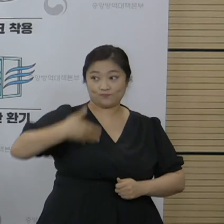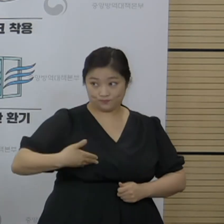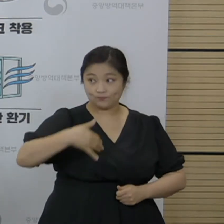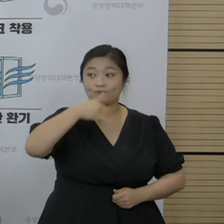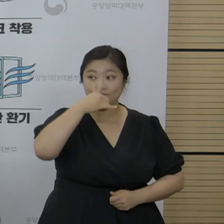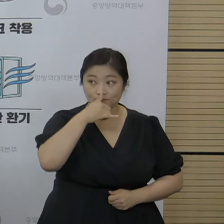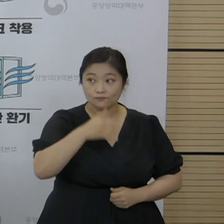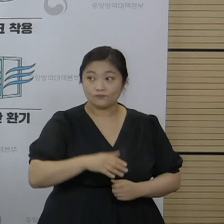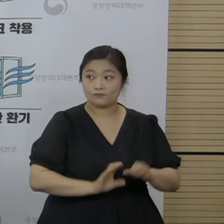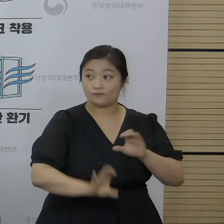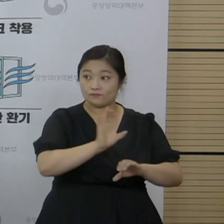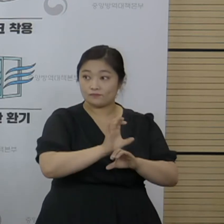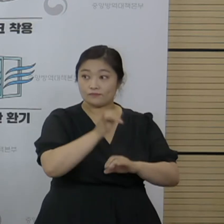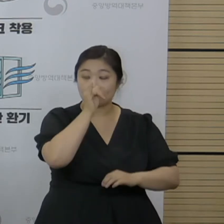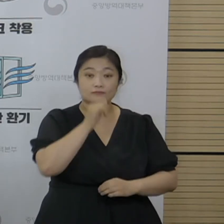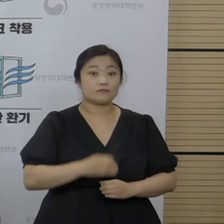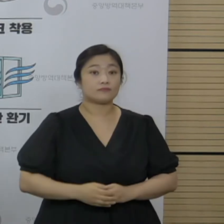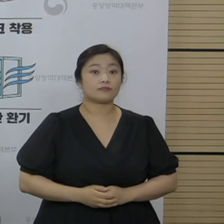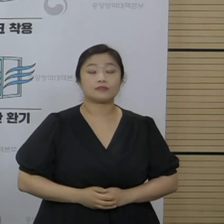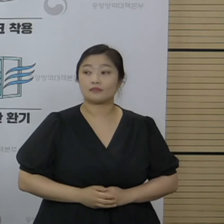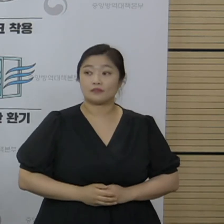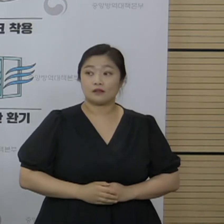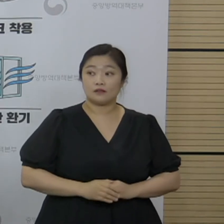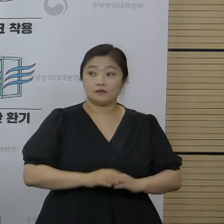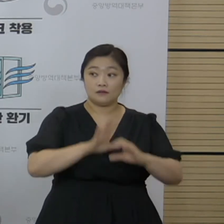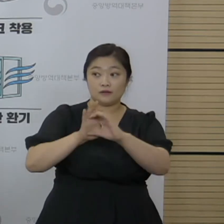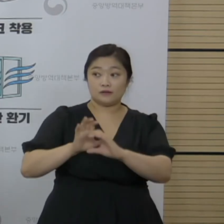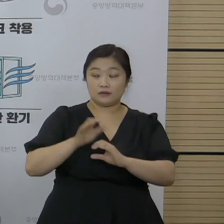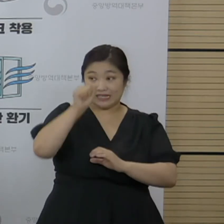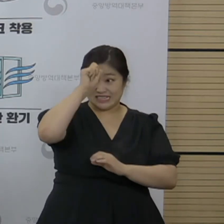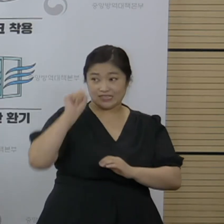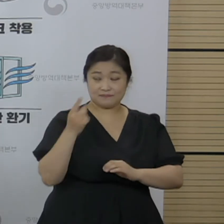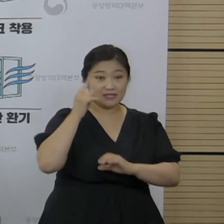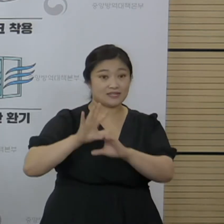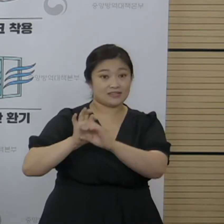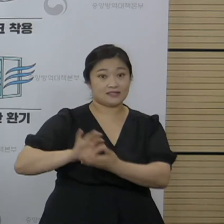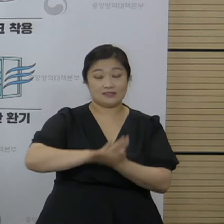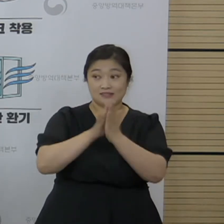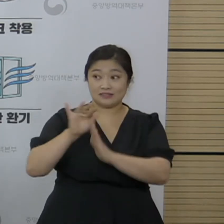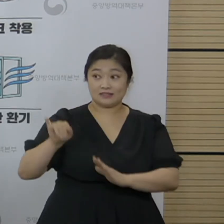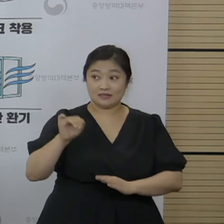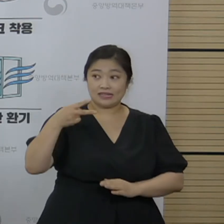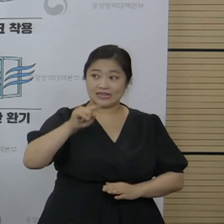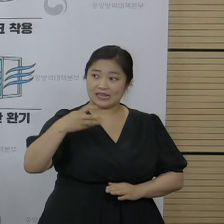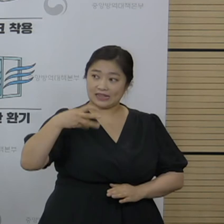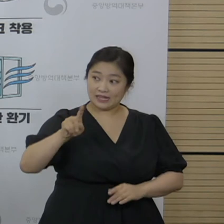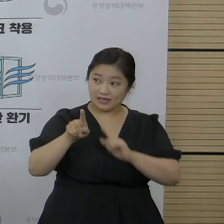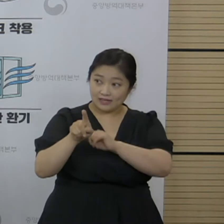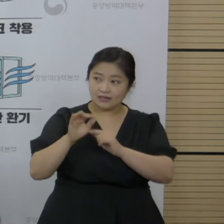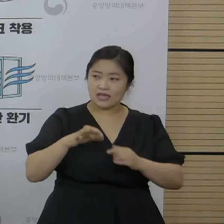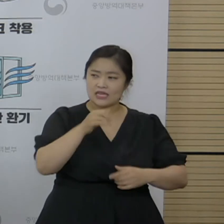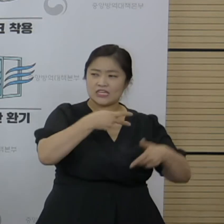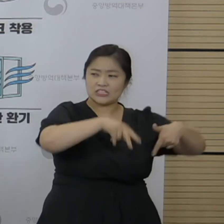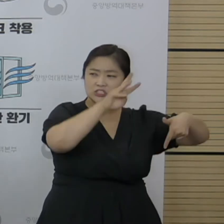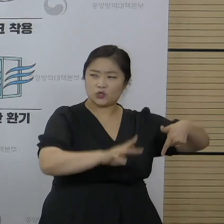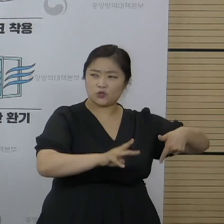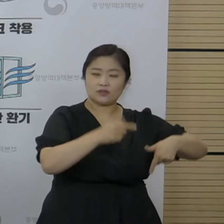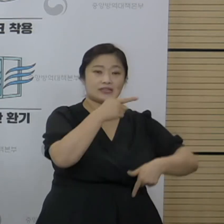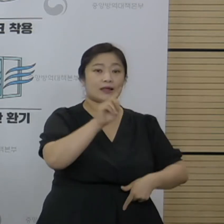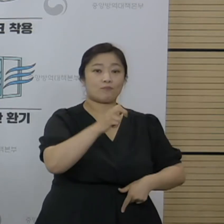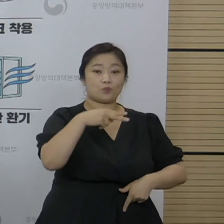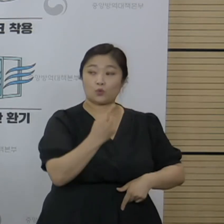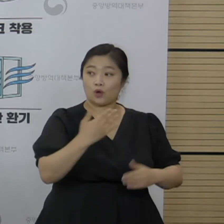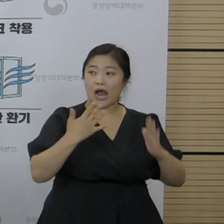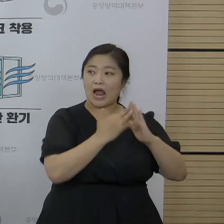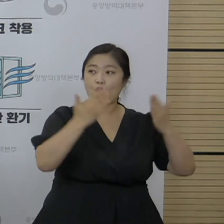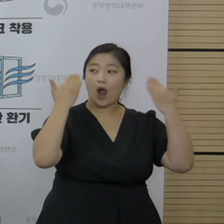최하영 기자님 하나 더 주셨습니다. 델타 변이가 검출이 된 인천 남동 가족학교 집단 감염이 5월